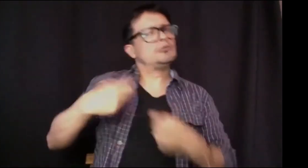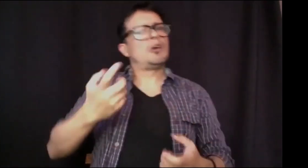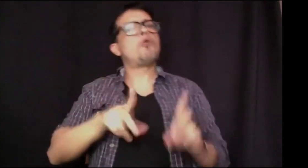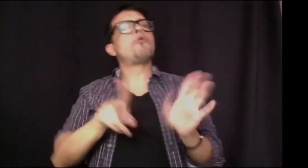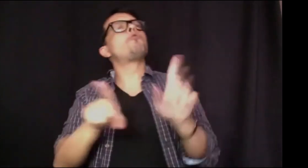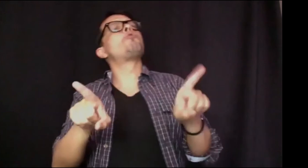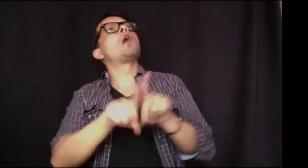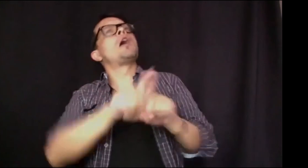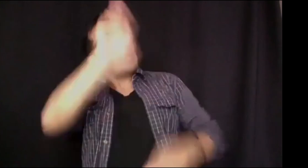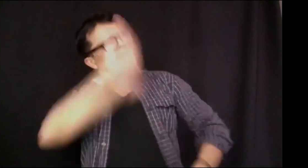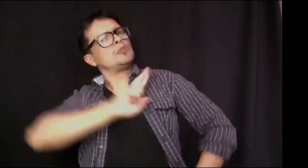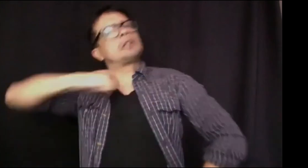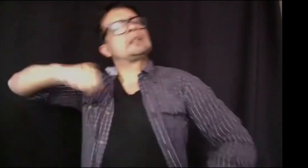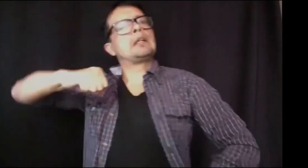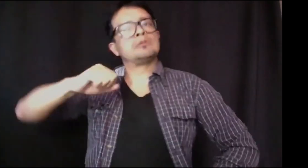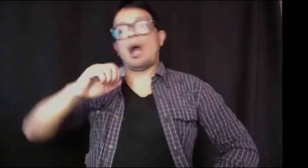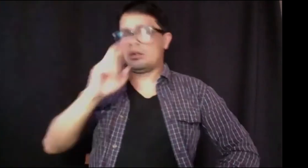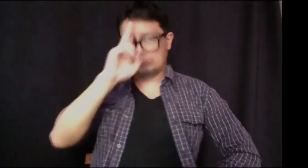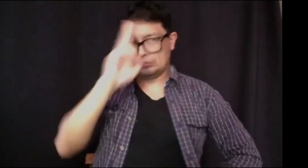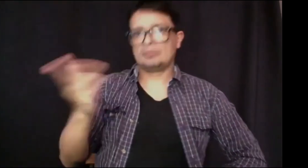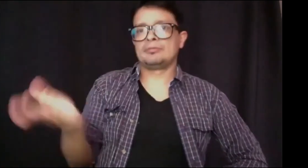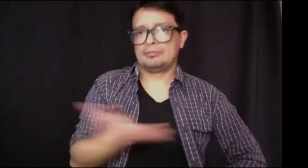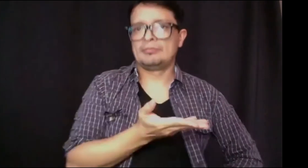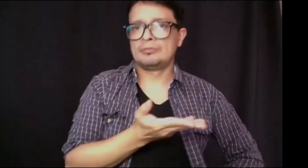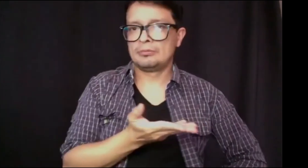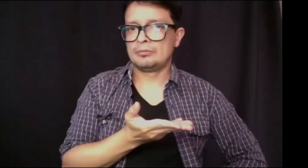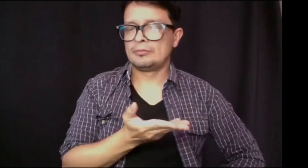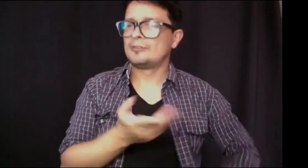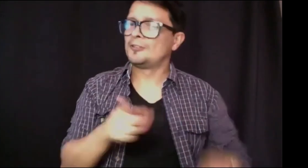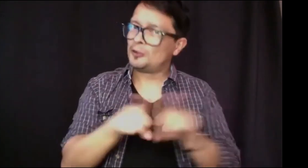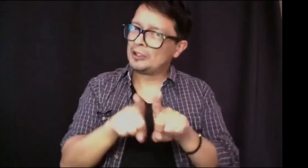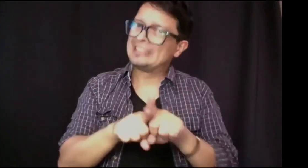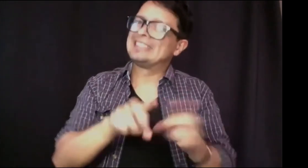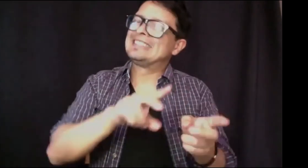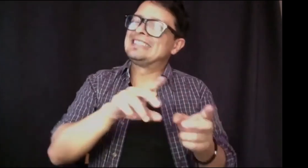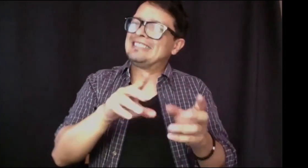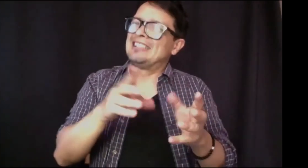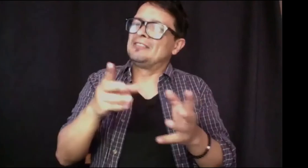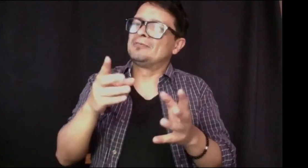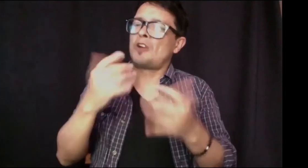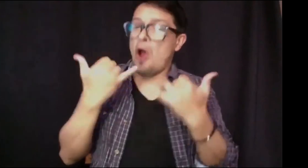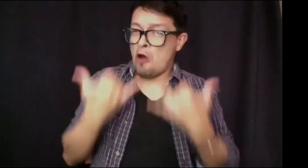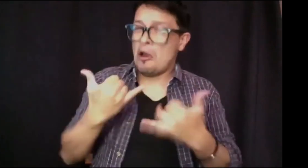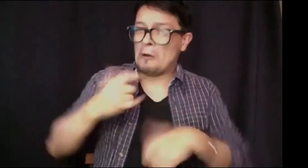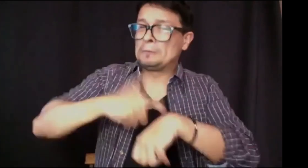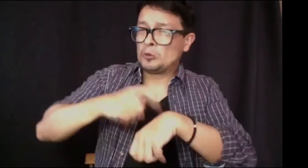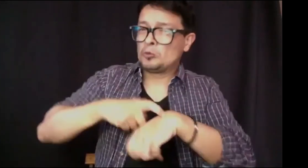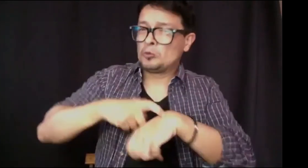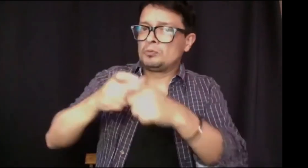lengua. Y la segunda lengua, pues, no se les puede exigir al mismo nivel. Los sordos pareciera como